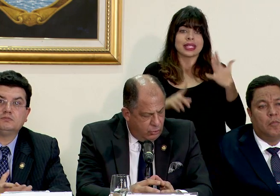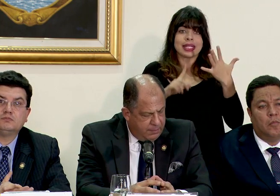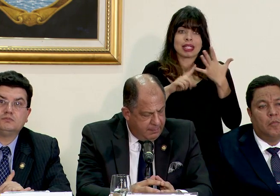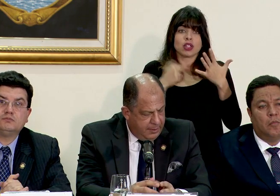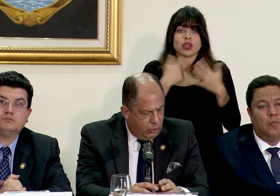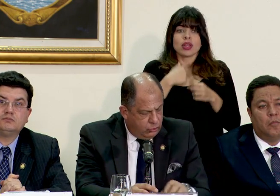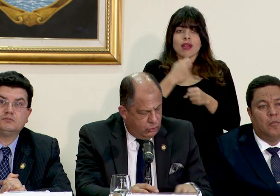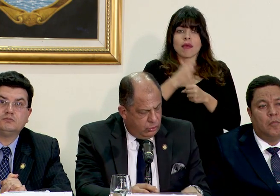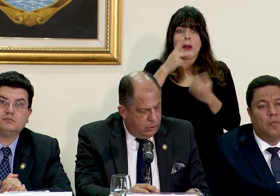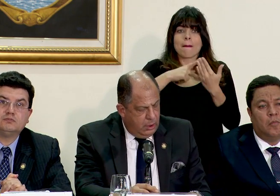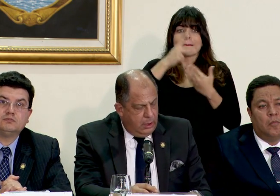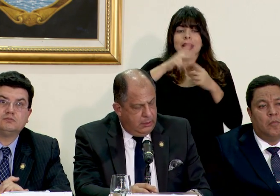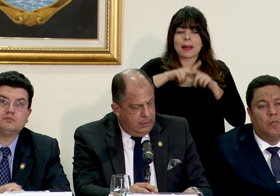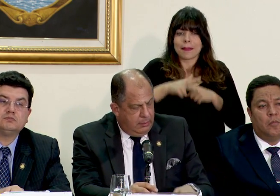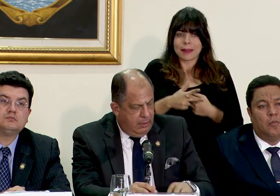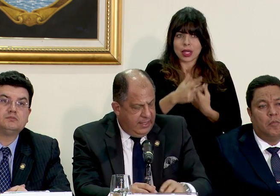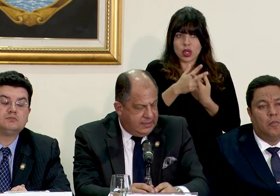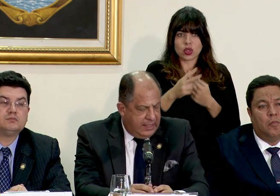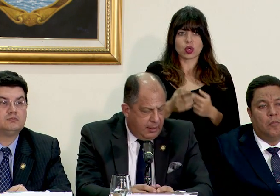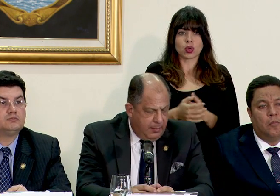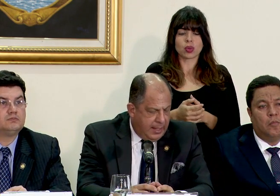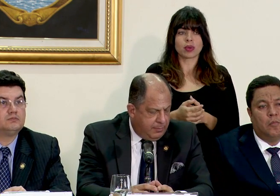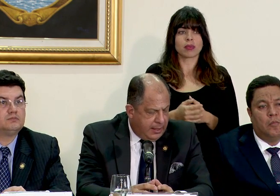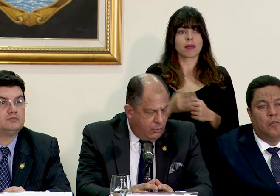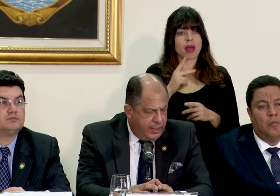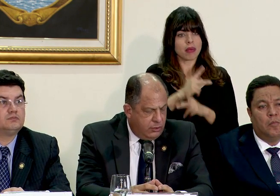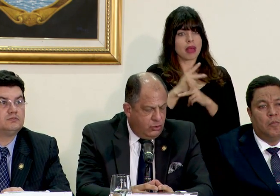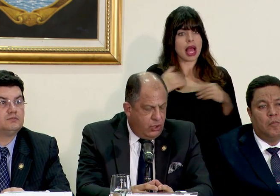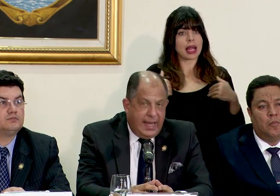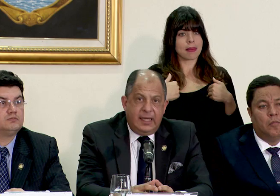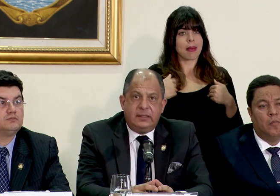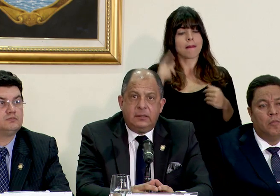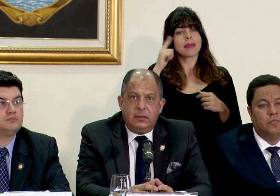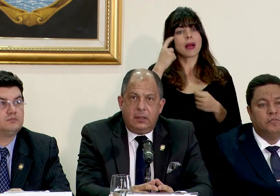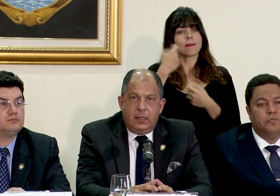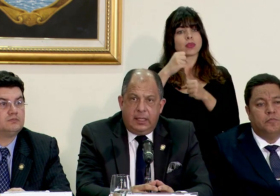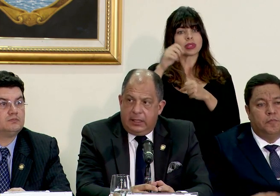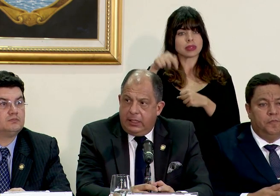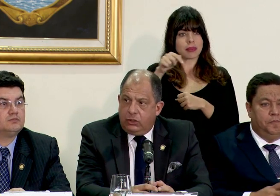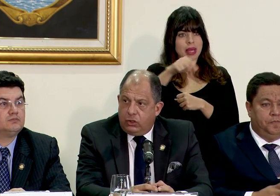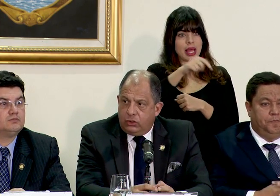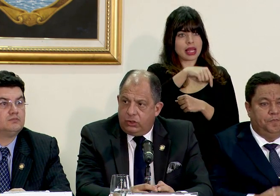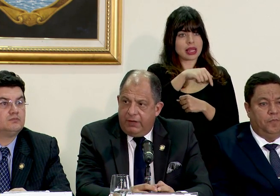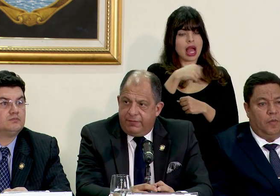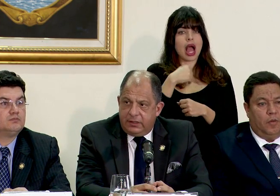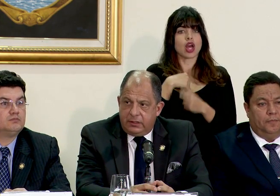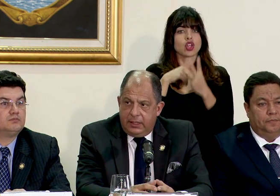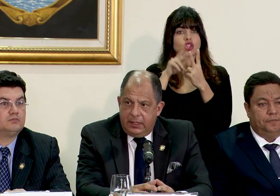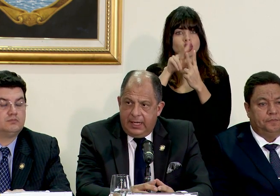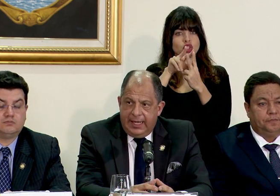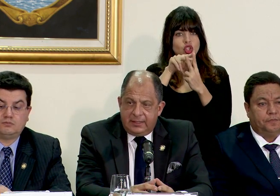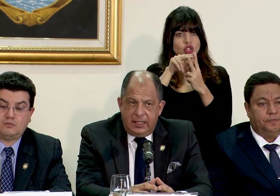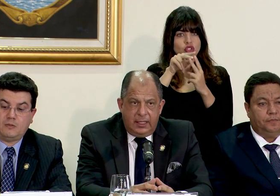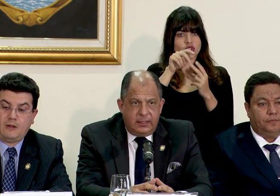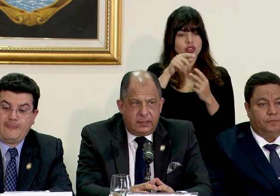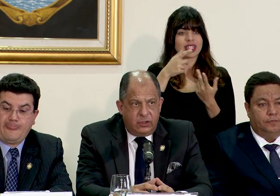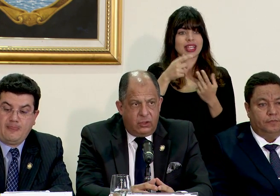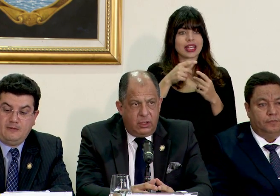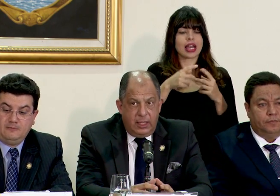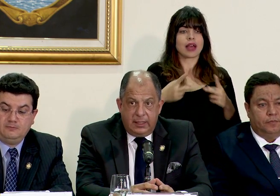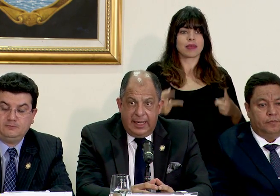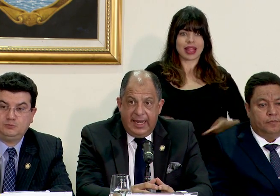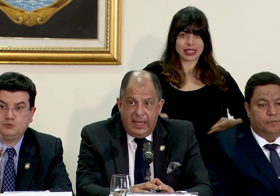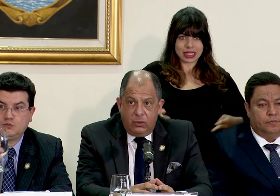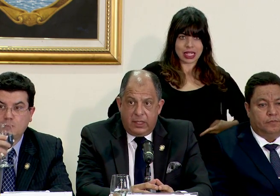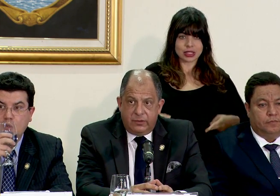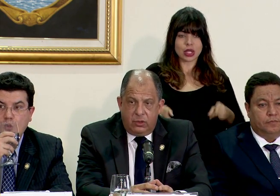trabajamos en un plan piloto de bienestar animal para gobiernos locales que tiene dos énfasis el de la esterilización